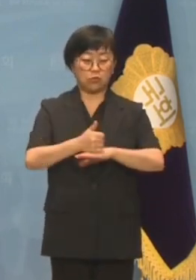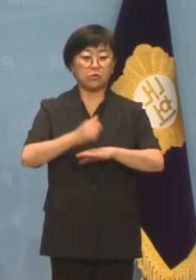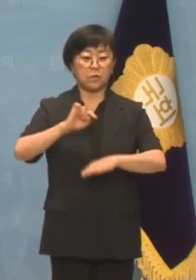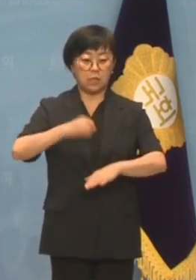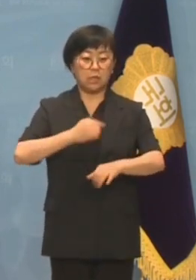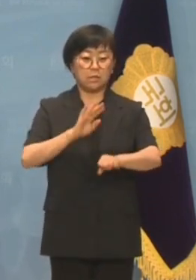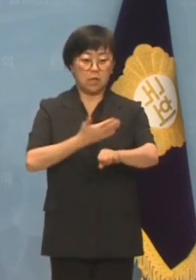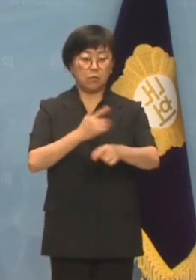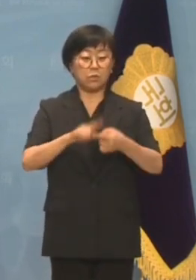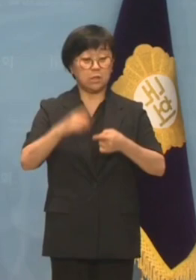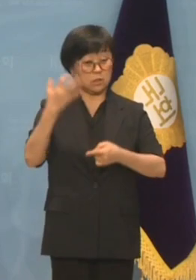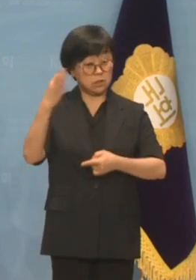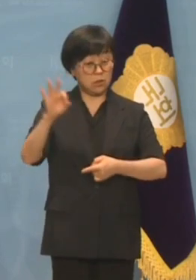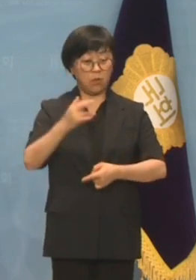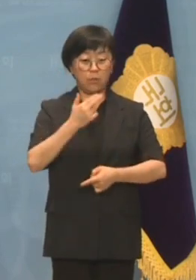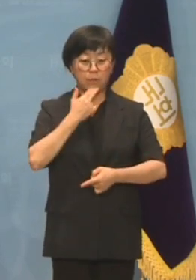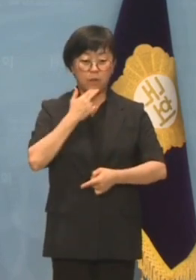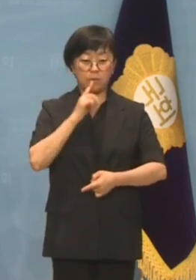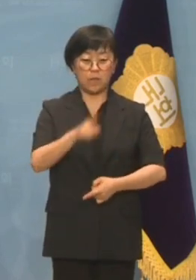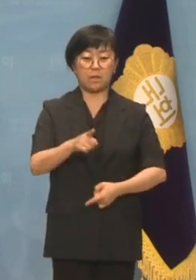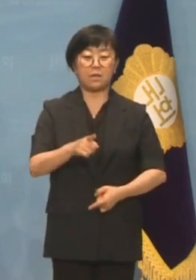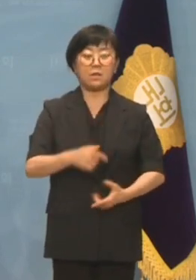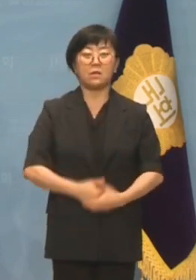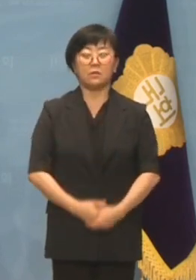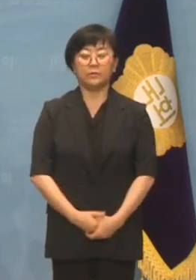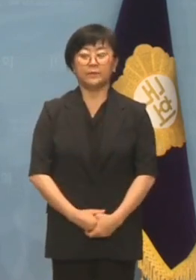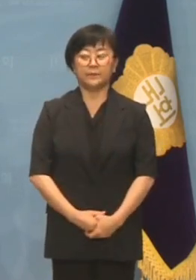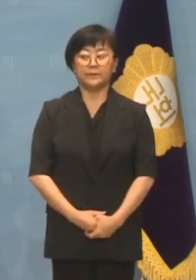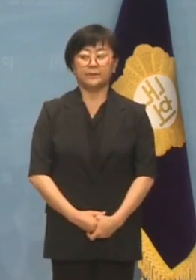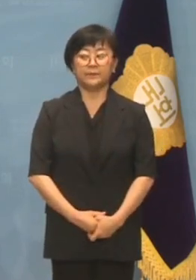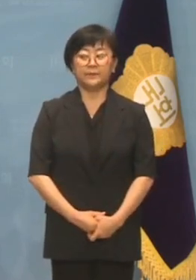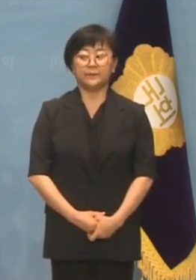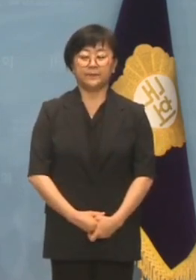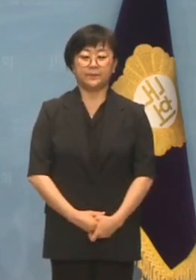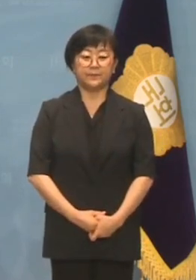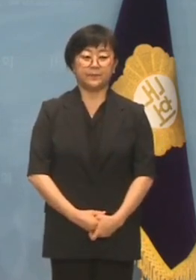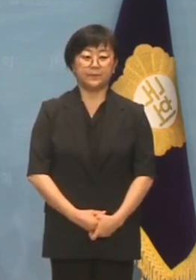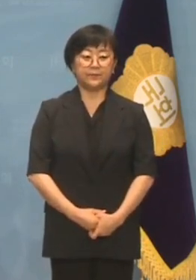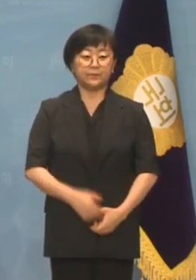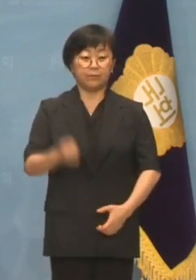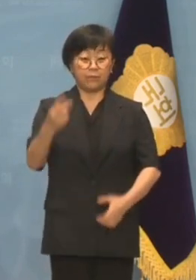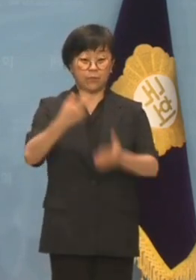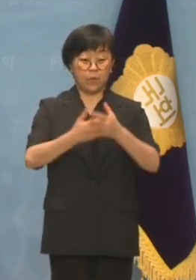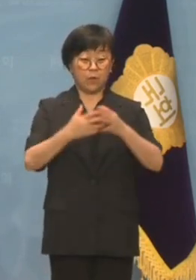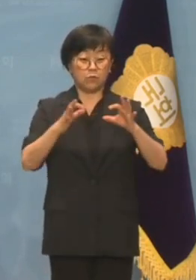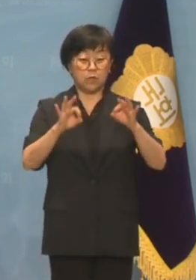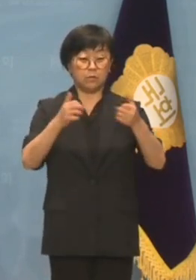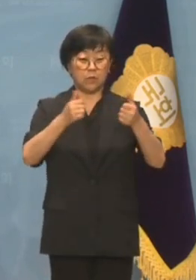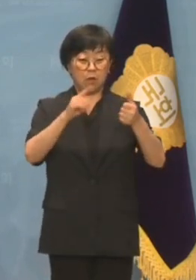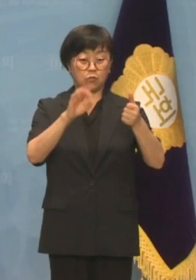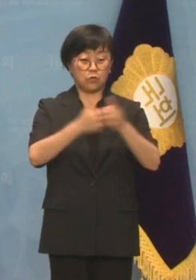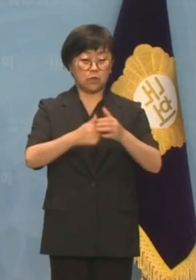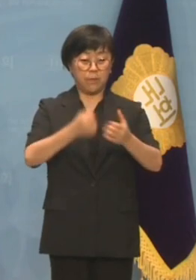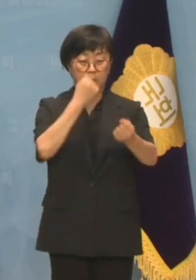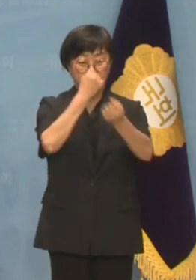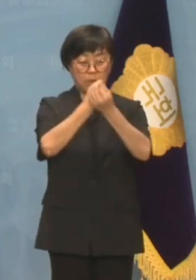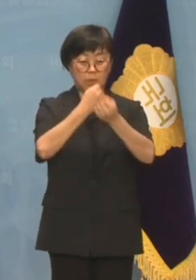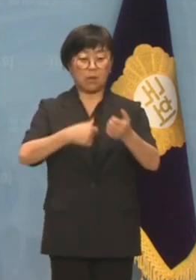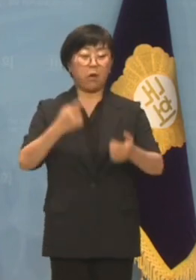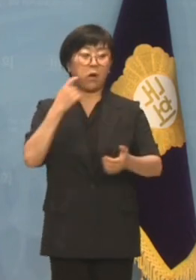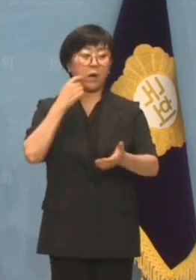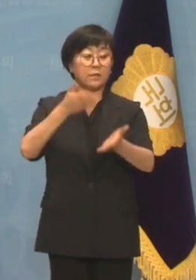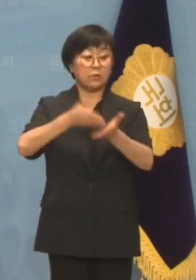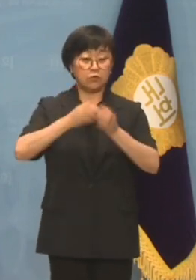자신의 잘못을 인정하지 않겠다는 의도일 뿐입니다. 게다가 김 의원이 이렇듯 뻔뻔하게